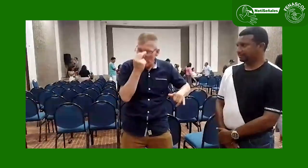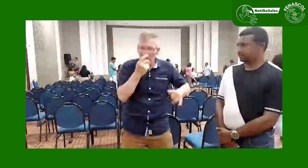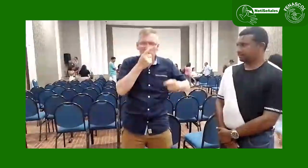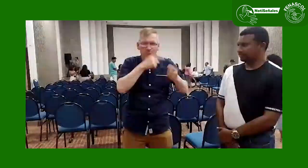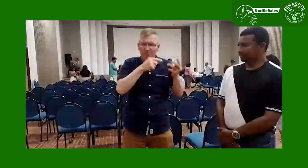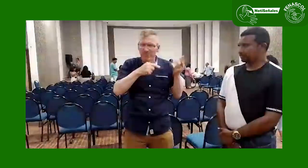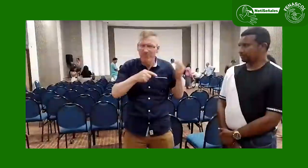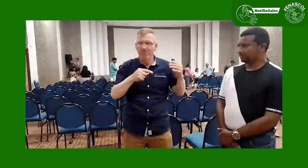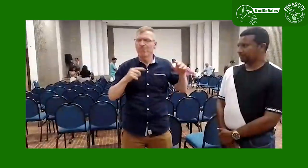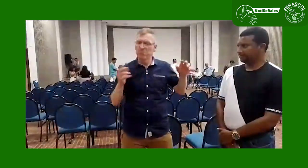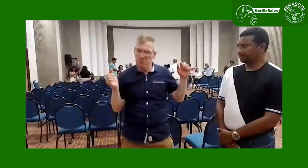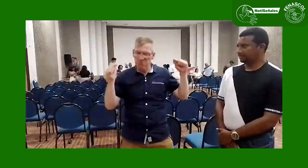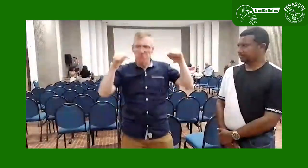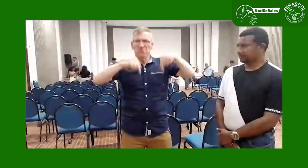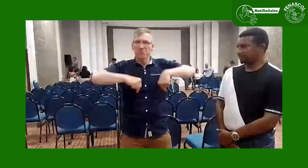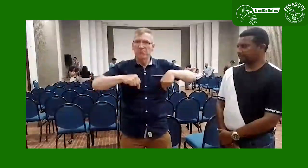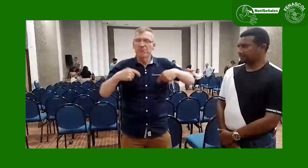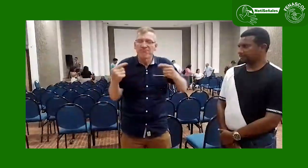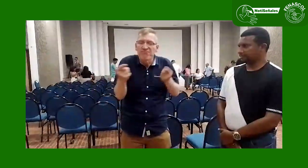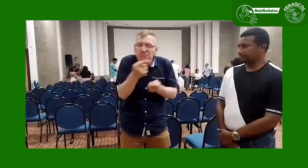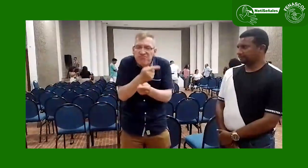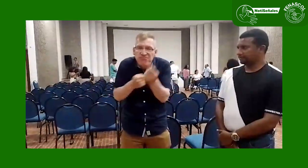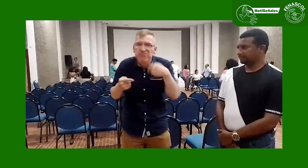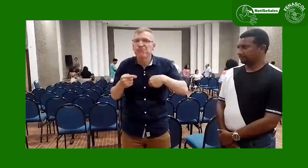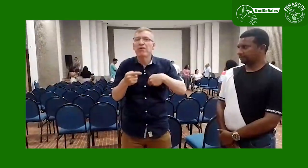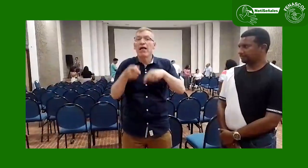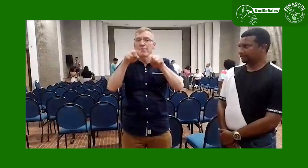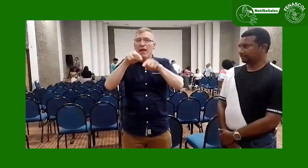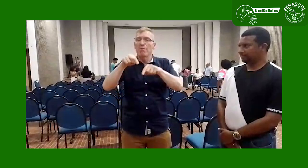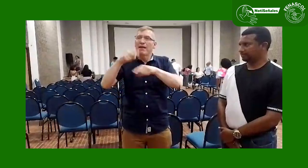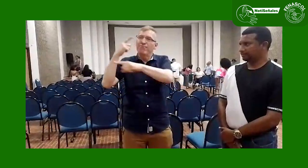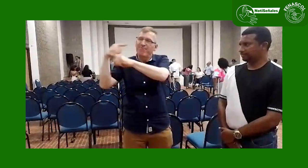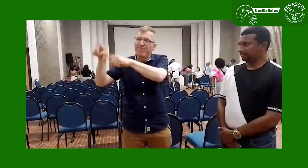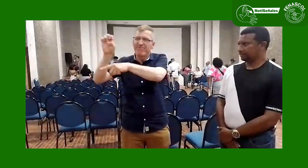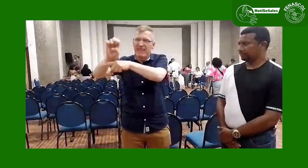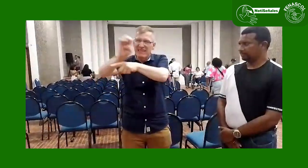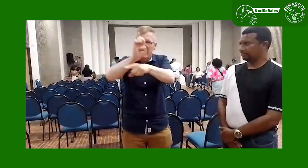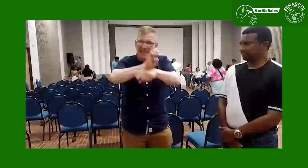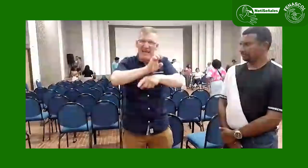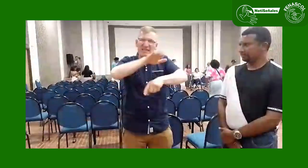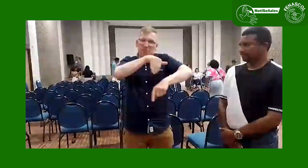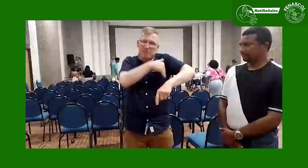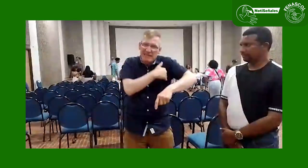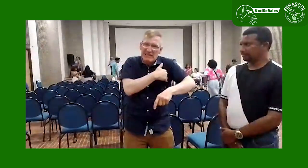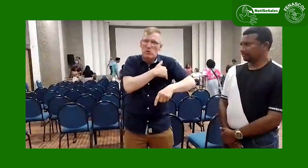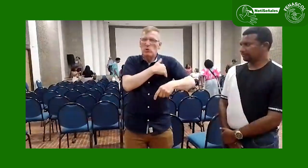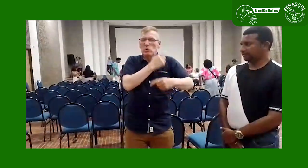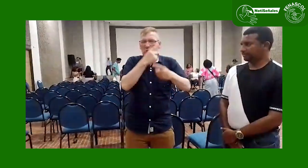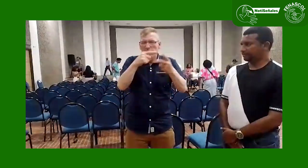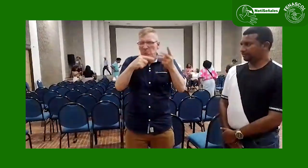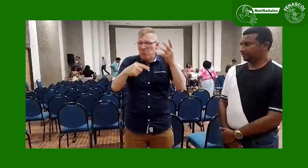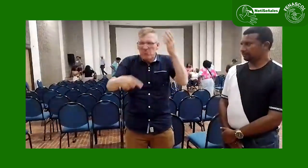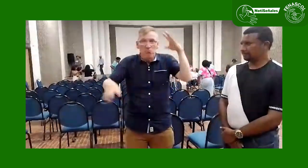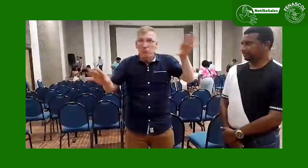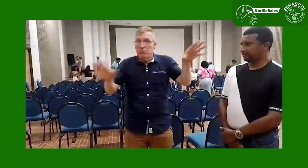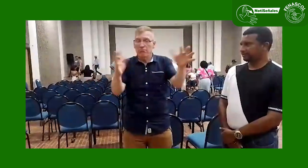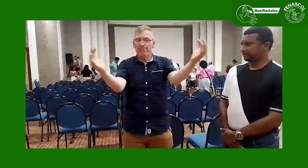ruedas, sordos ciegos, entre otros. La invitación fue a participar en este espacio. Además, se contó con la